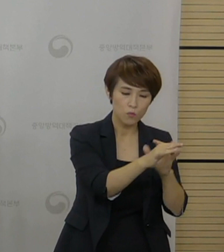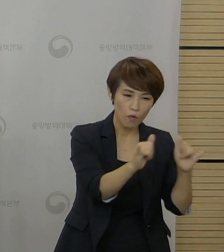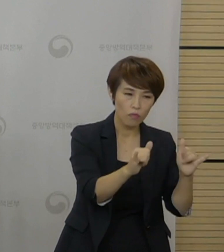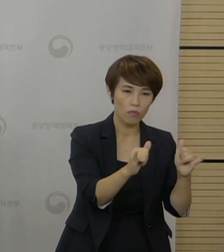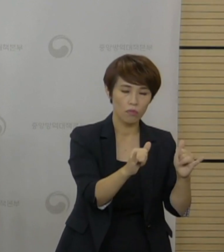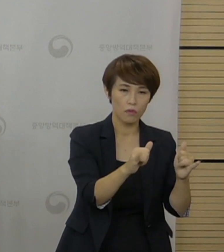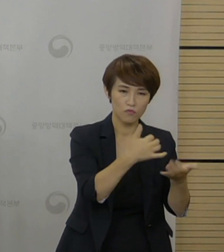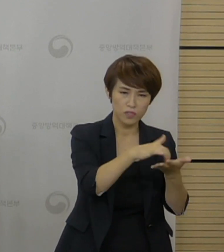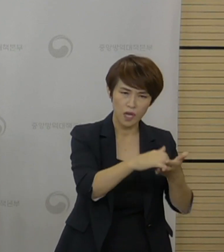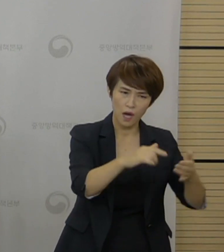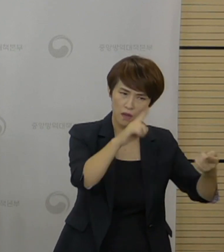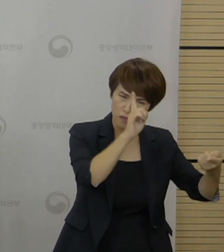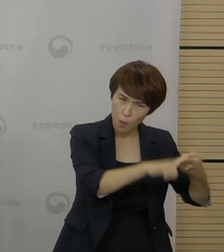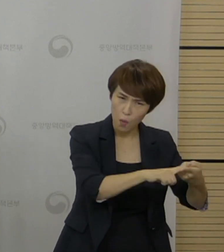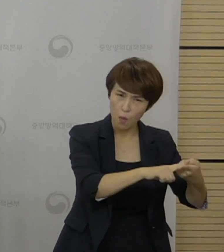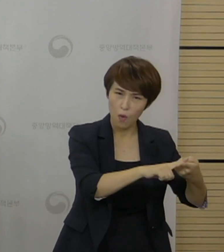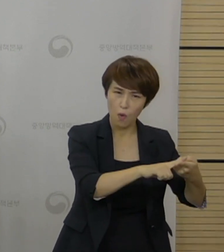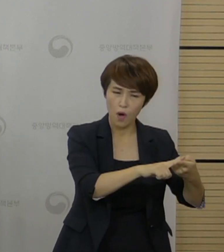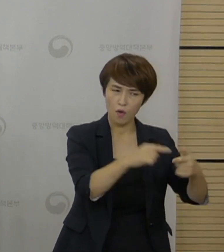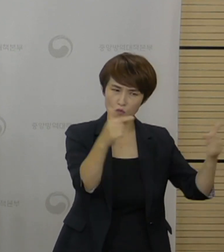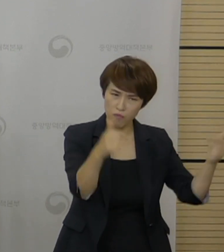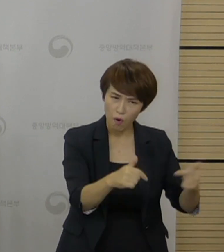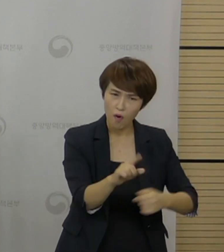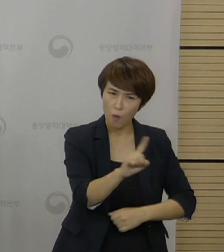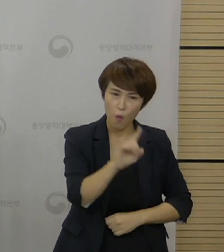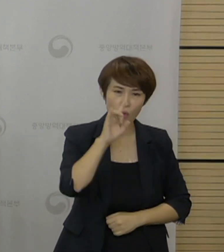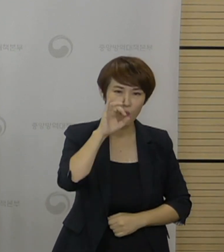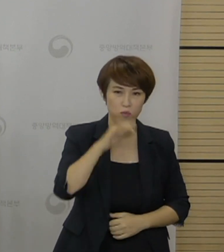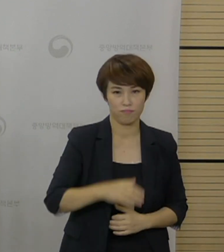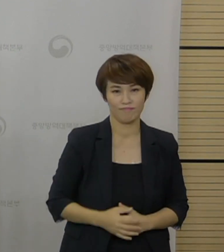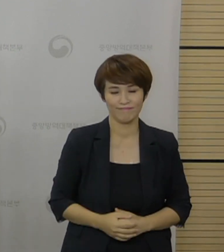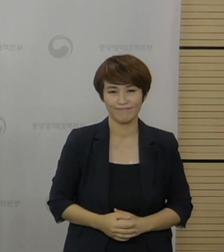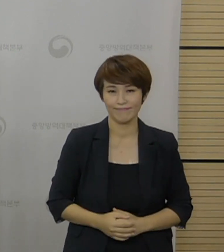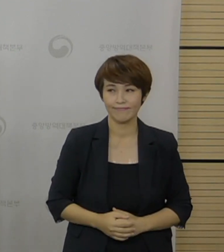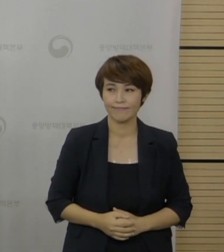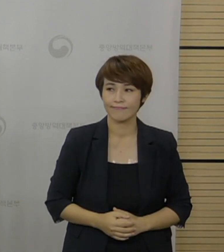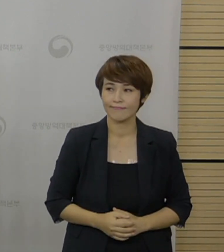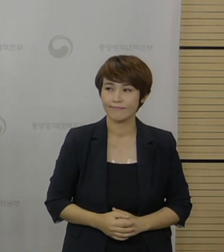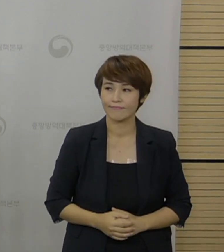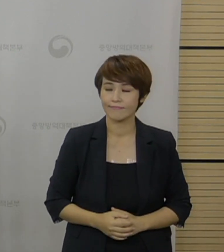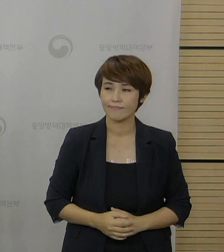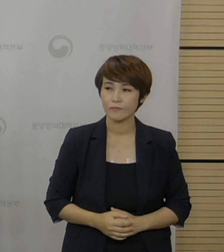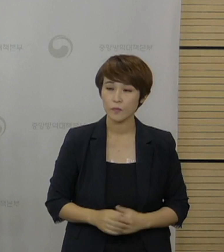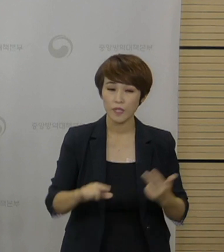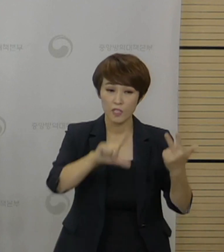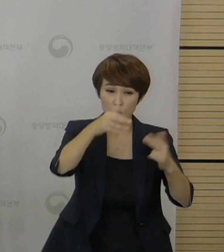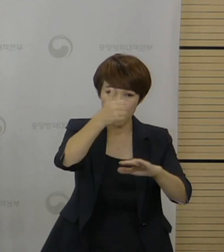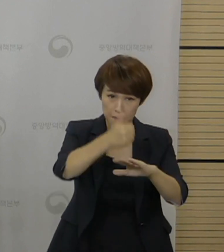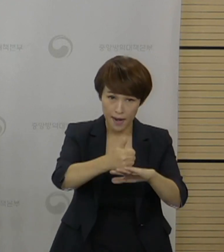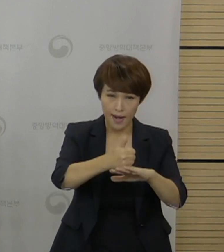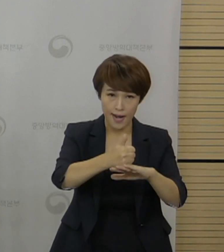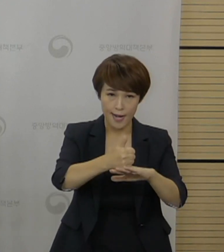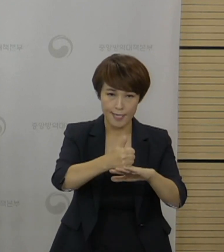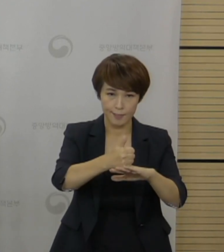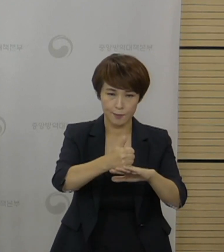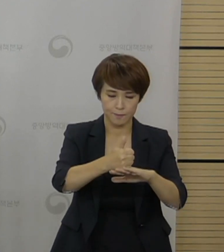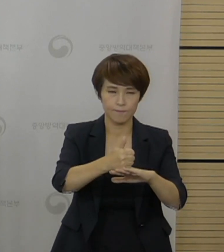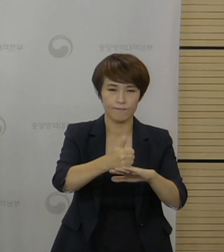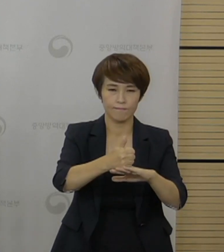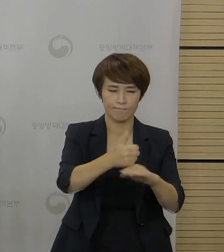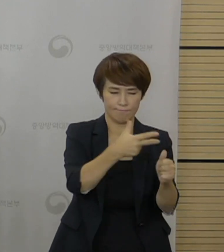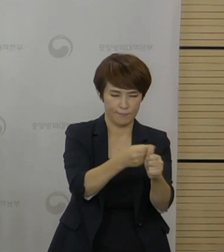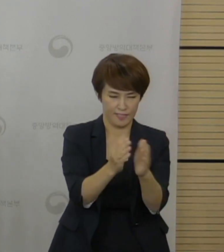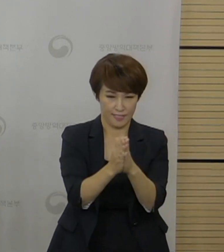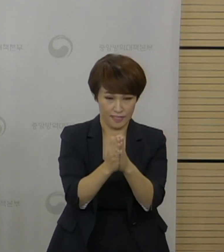것인지 운영 방식에는 변화가 없는지 질문 주셨습니다. 그 외에도 7월 말 본격 접종 시작을 앞두고